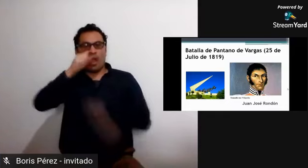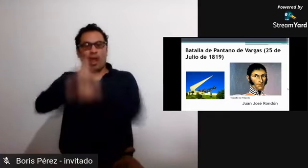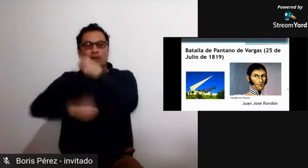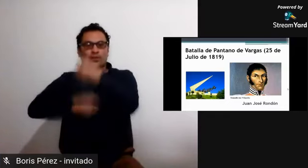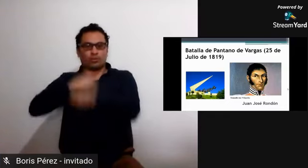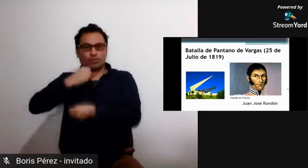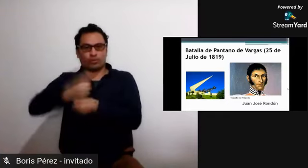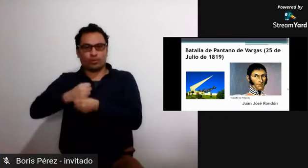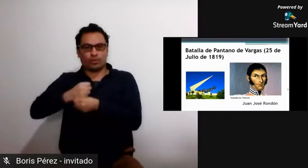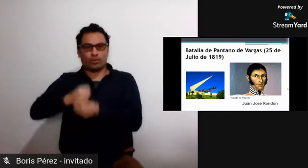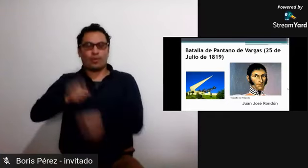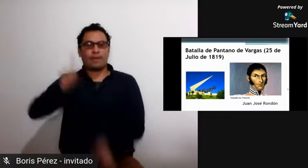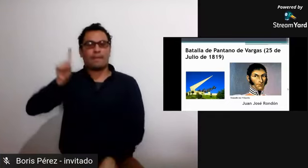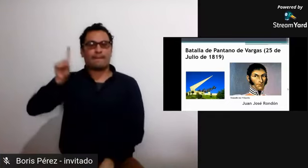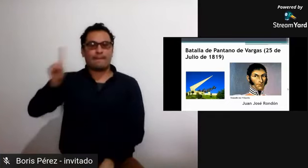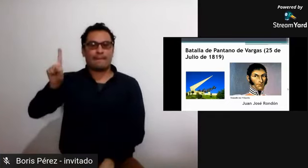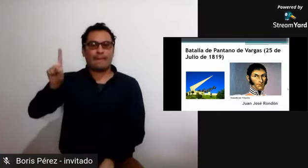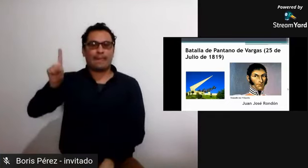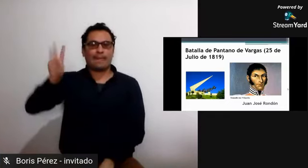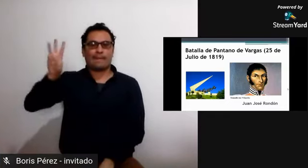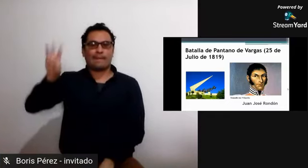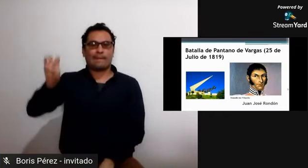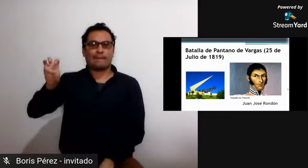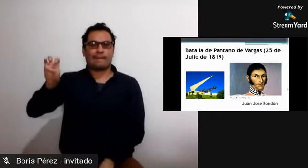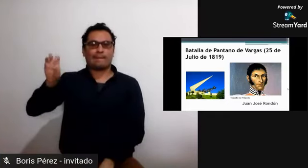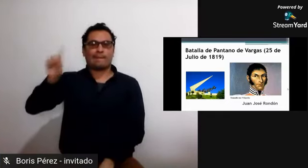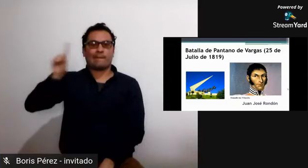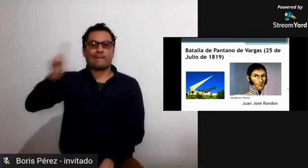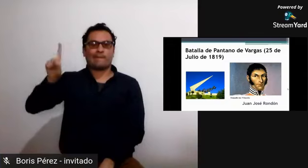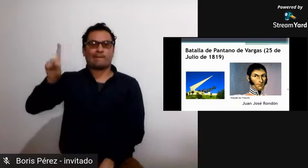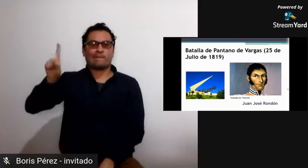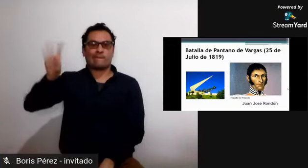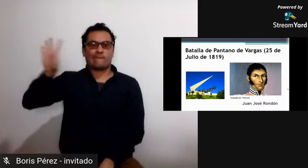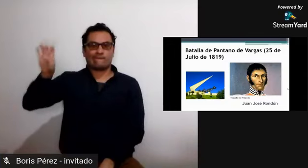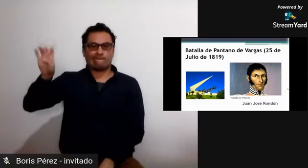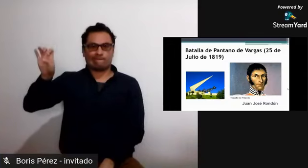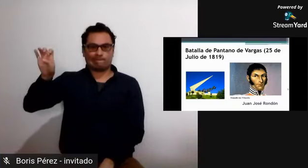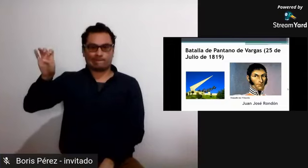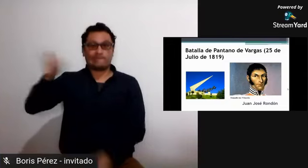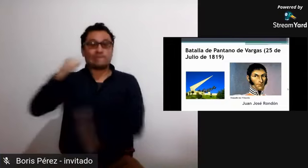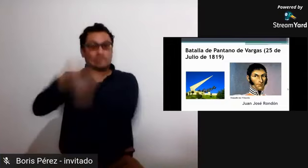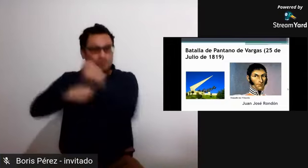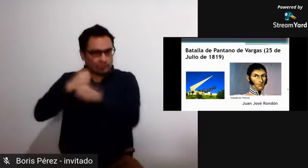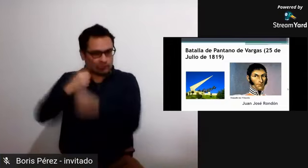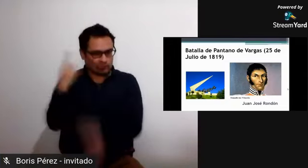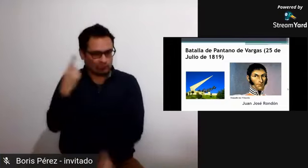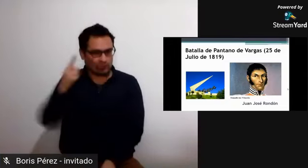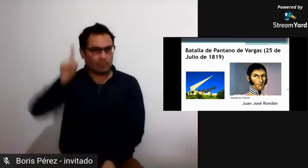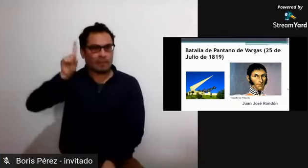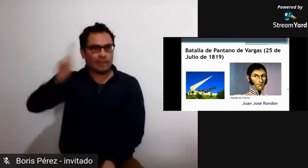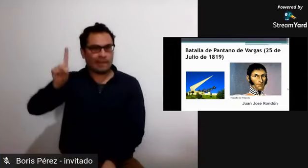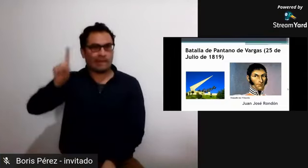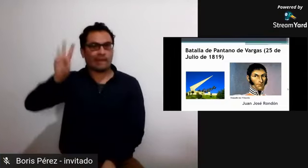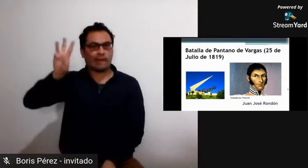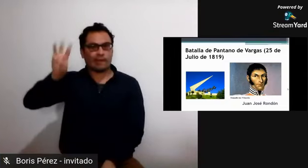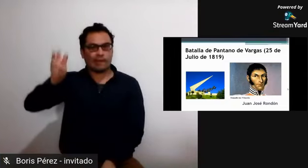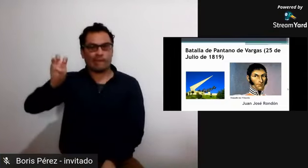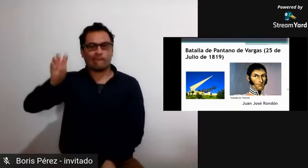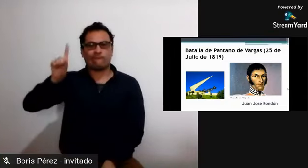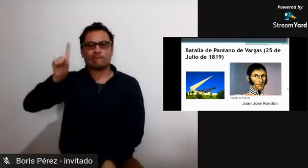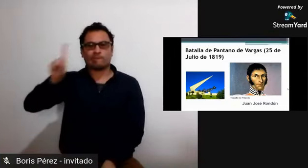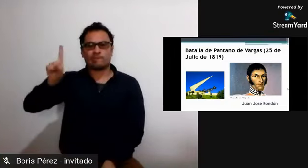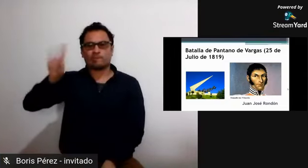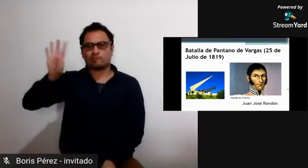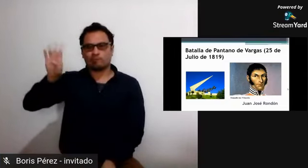monumento, que es un monumento en honor a la Batalla del